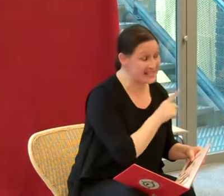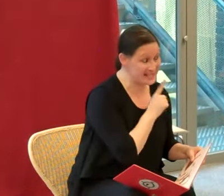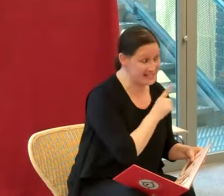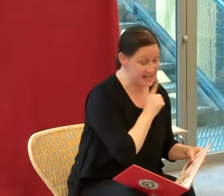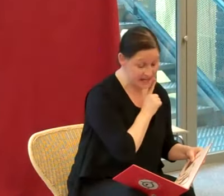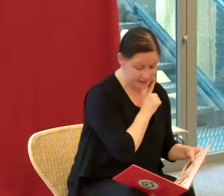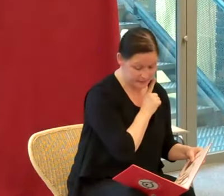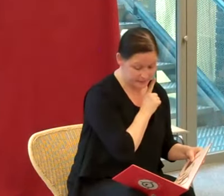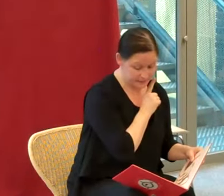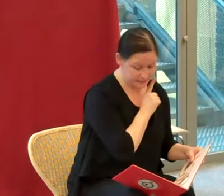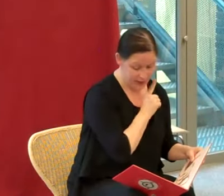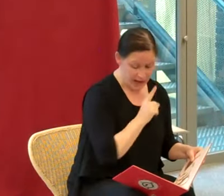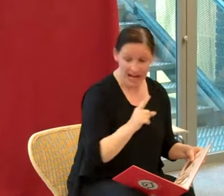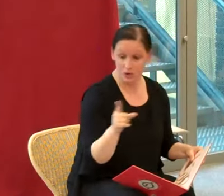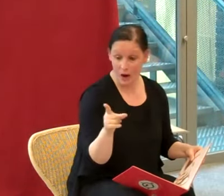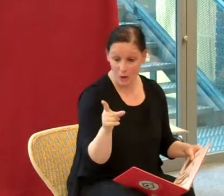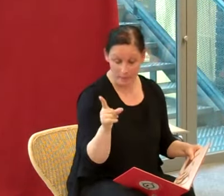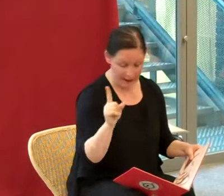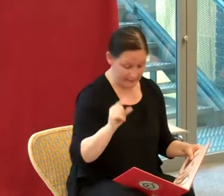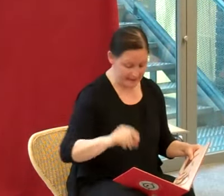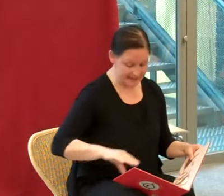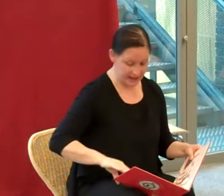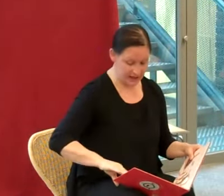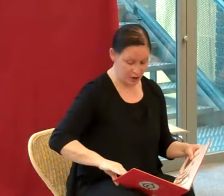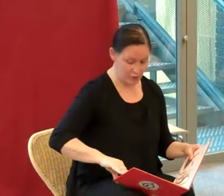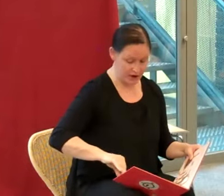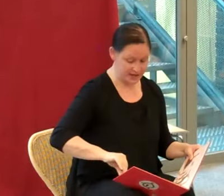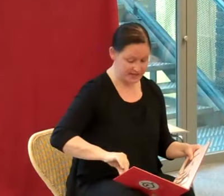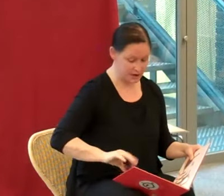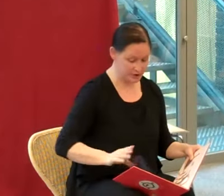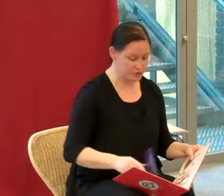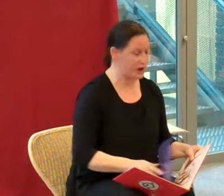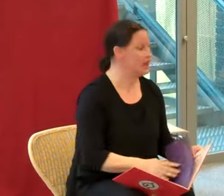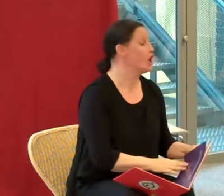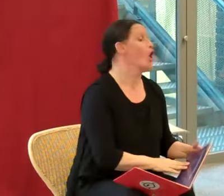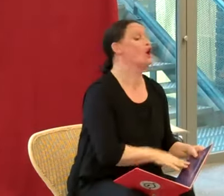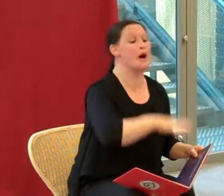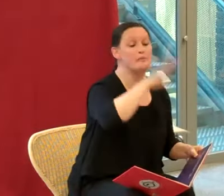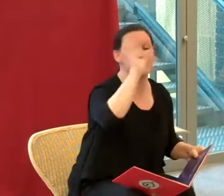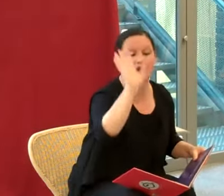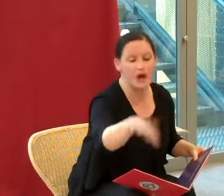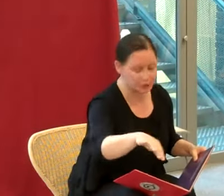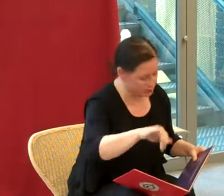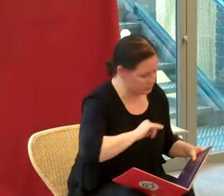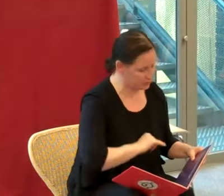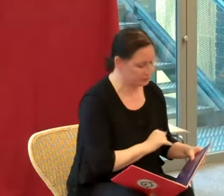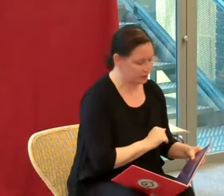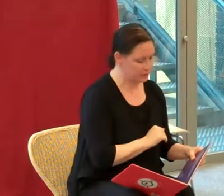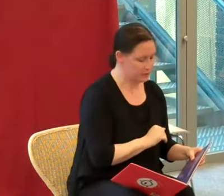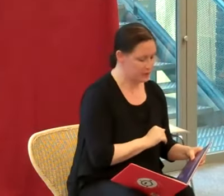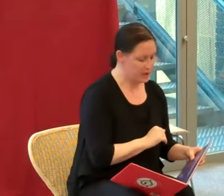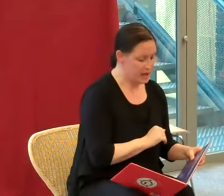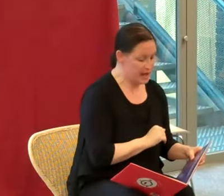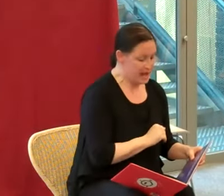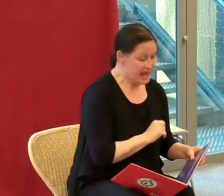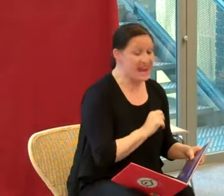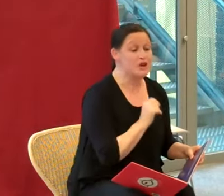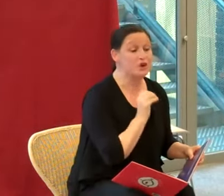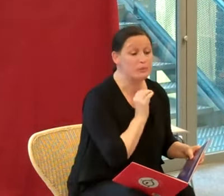elle qui gagna. Les trois compères passèrent néanmoins une excellente soirée, la meilleure depuis longtemps. Et ils n